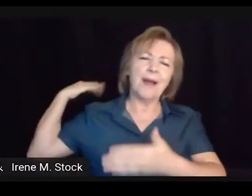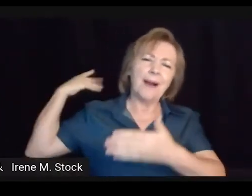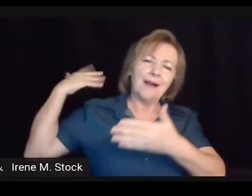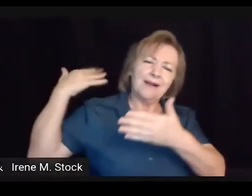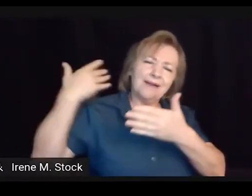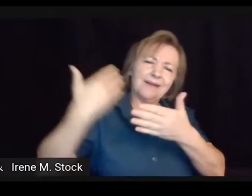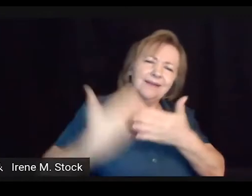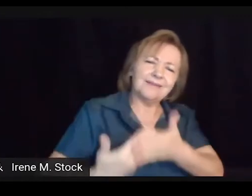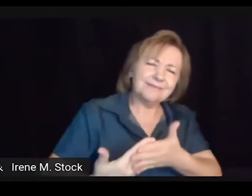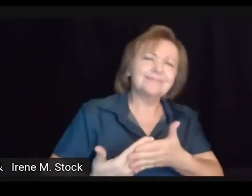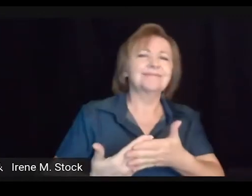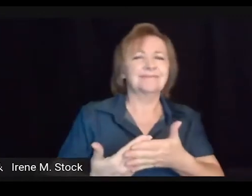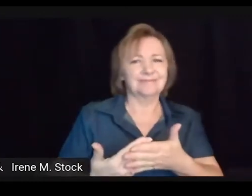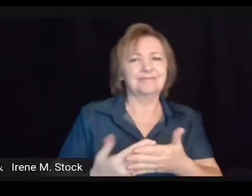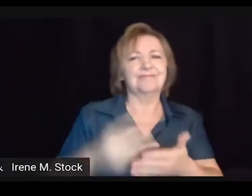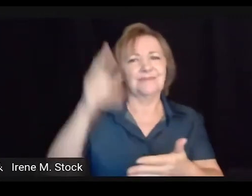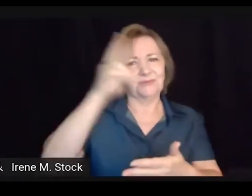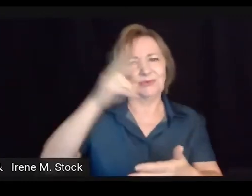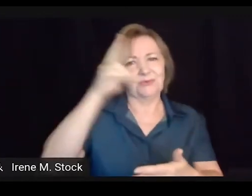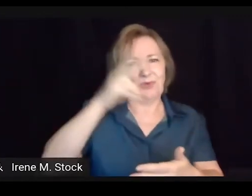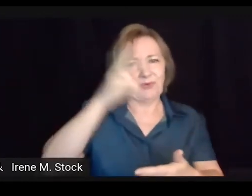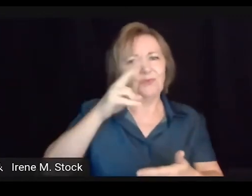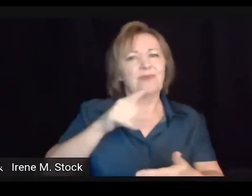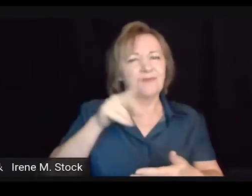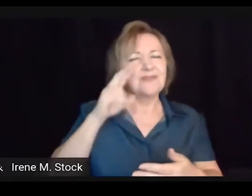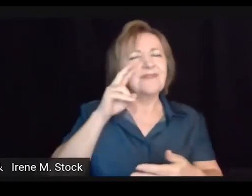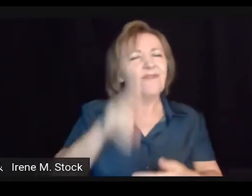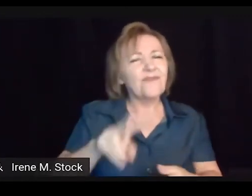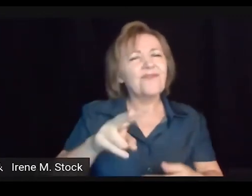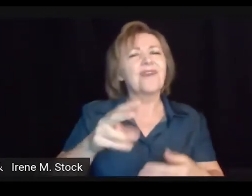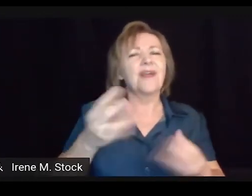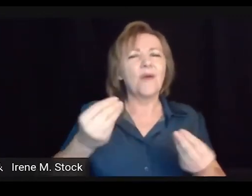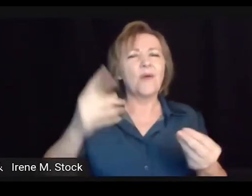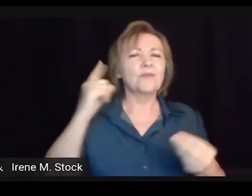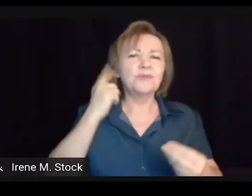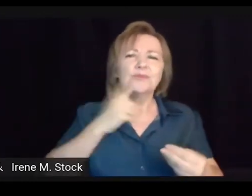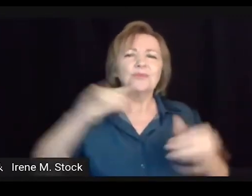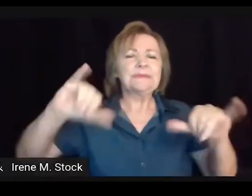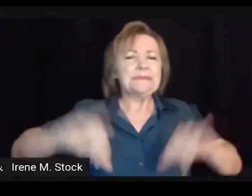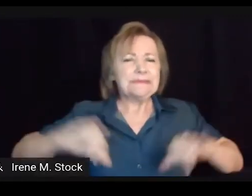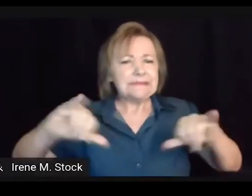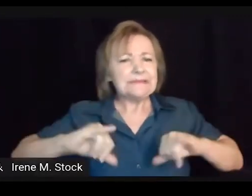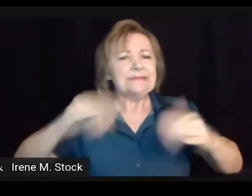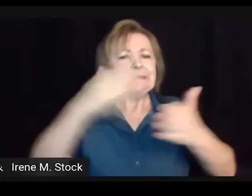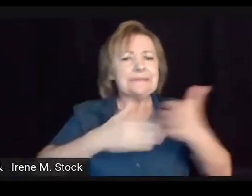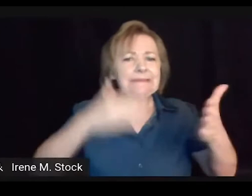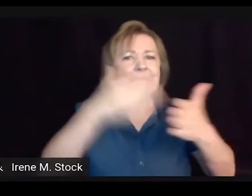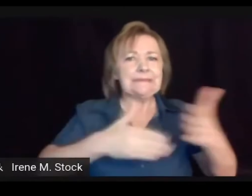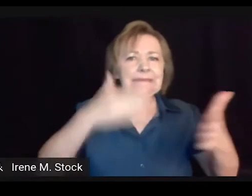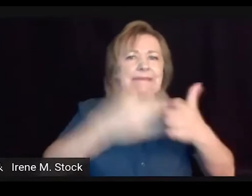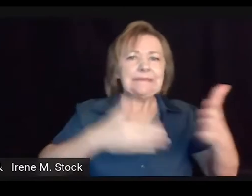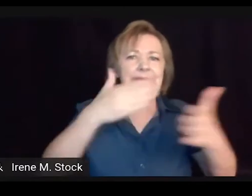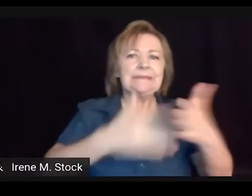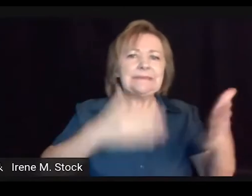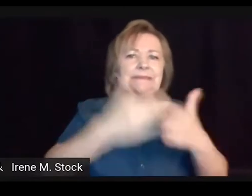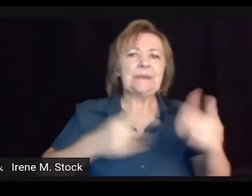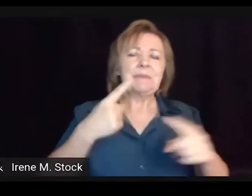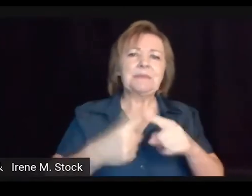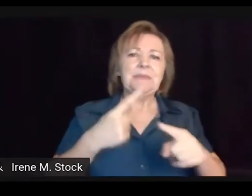Para que vocês possam conhecer toda essa contextualização histórica, perceber como os surdos